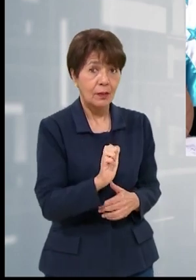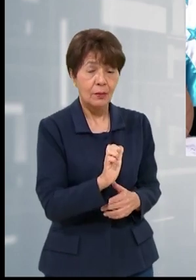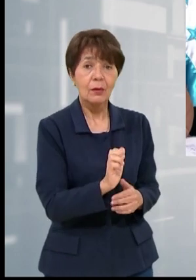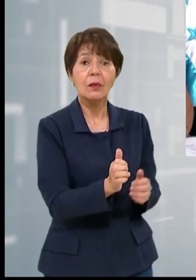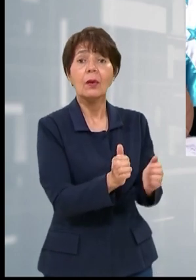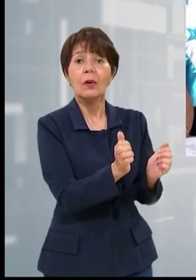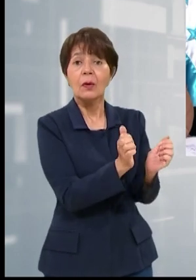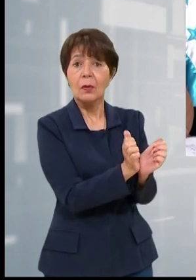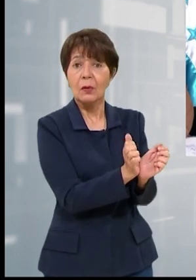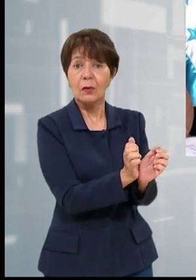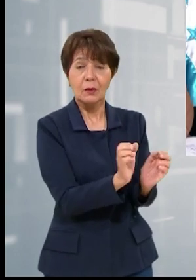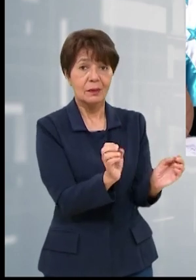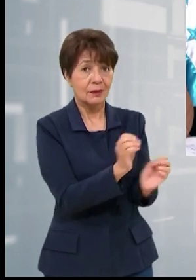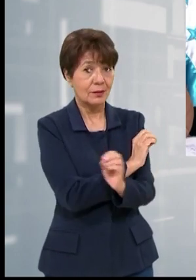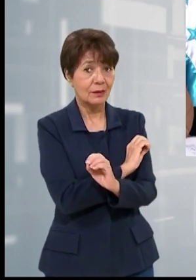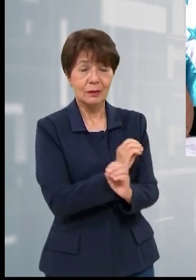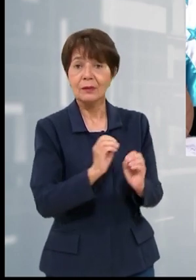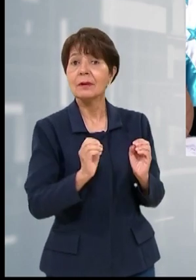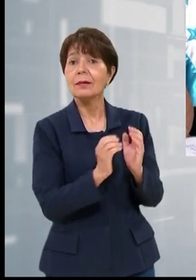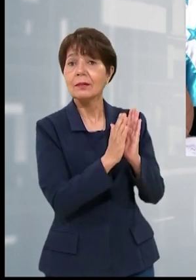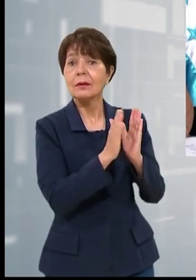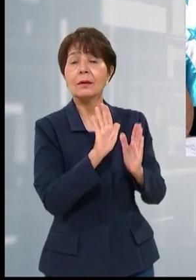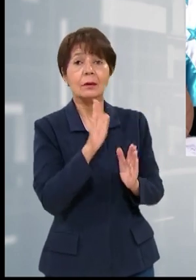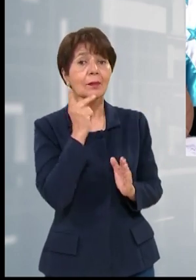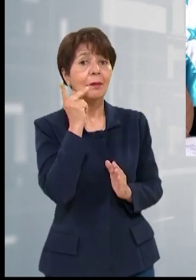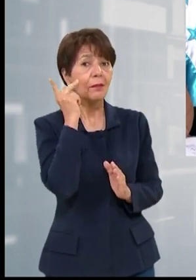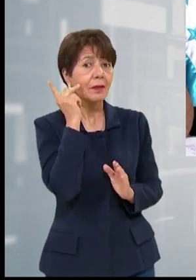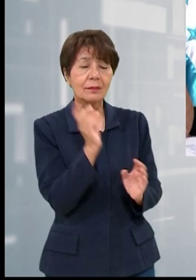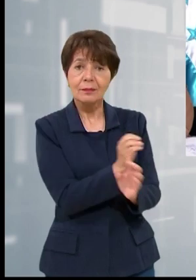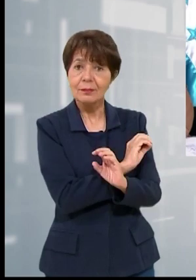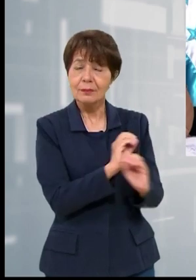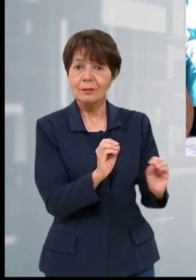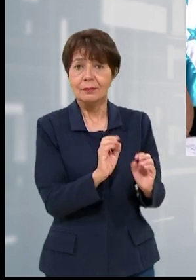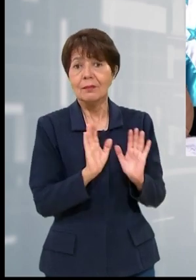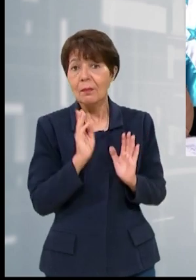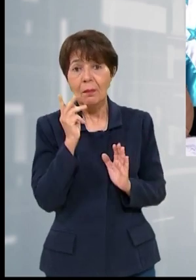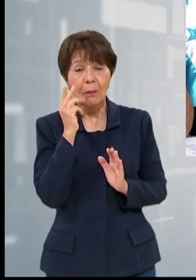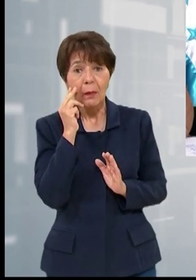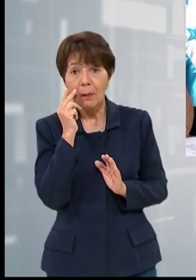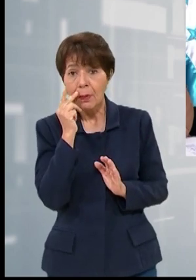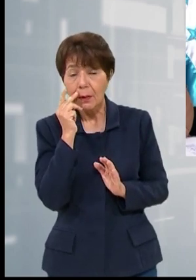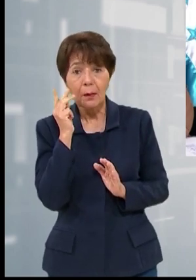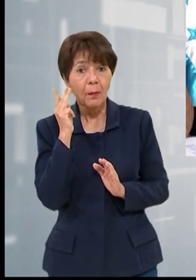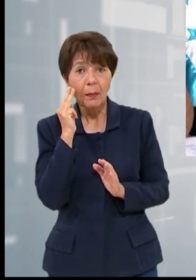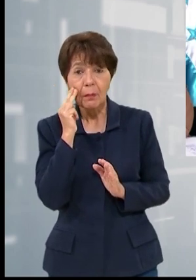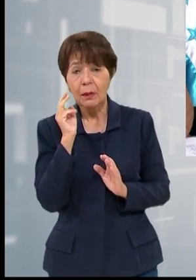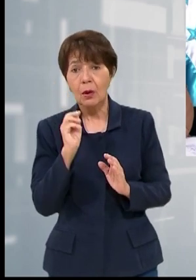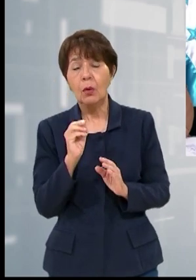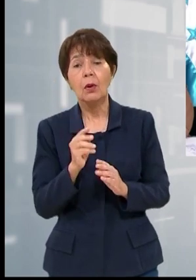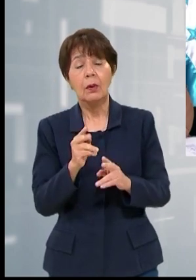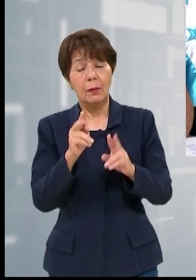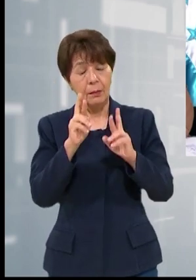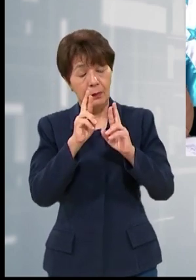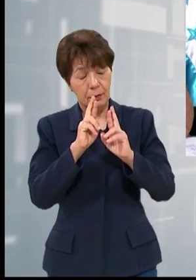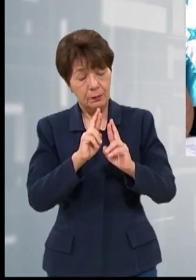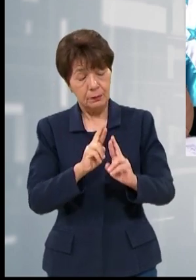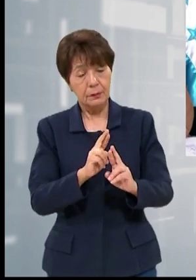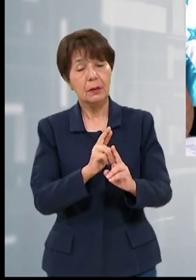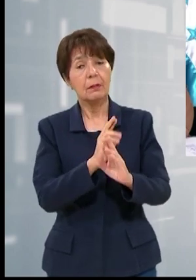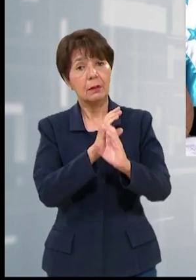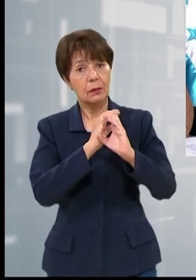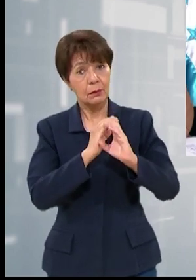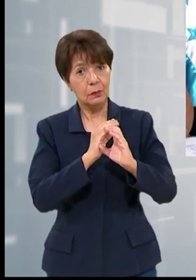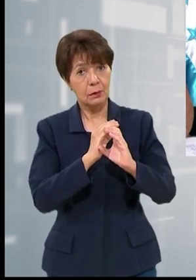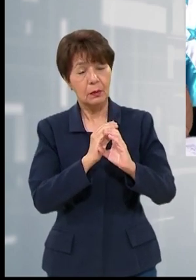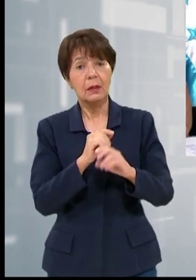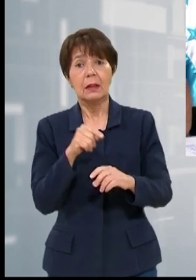detenidos, no han estado en presencia de sus padres, madre o tutor que tenga la guarda y cuidado, que es